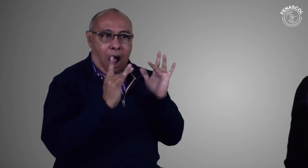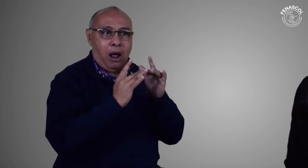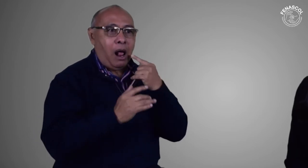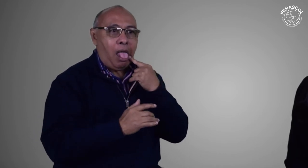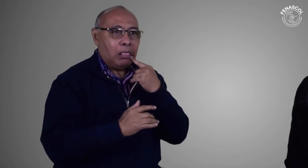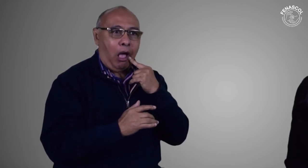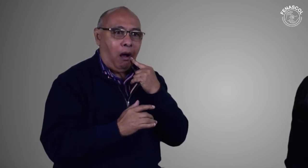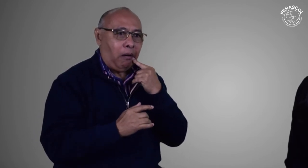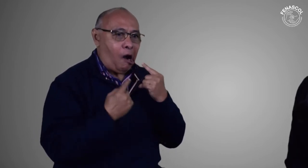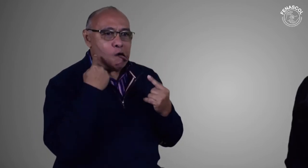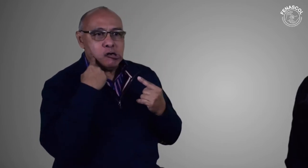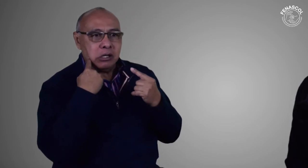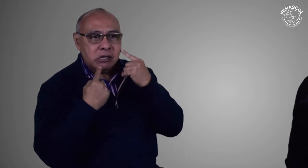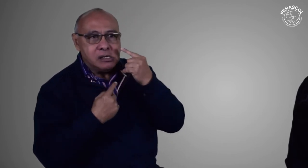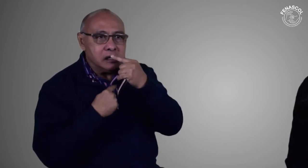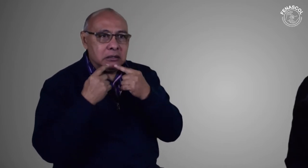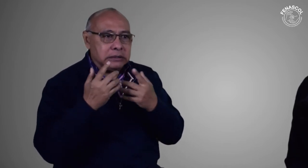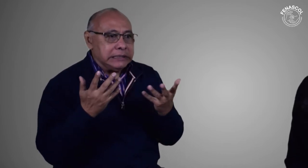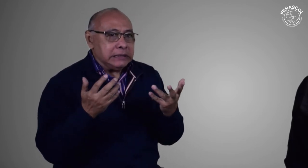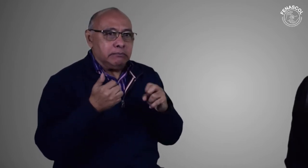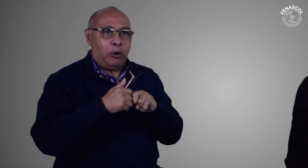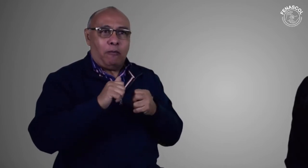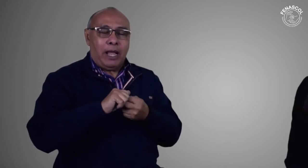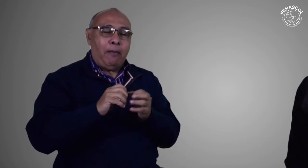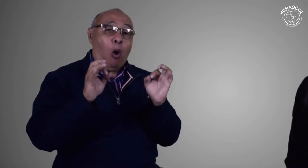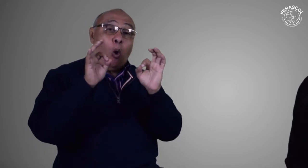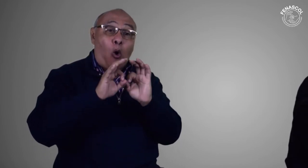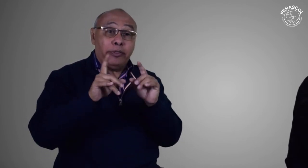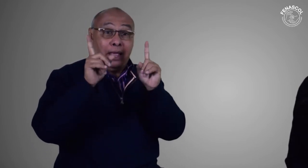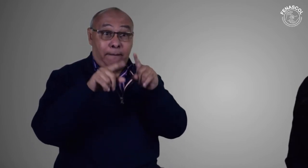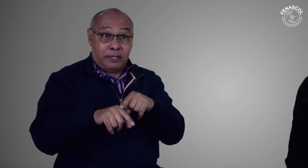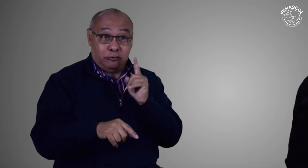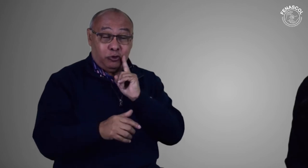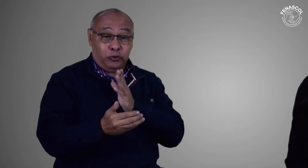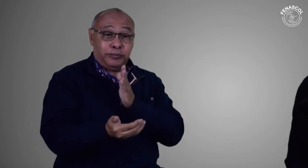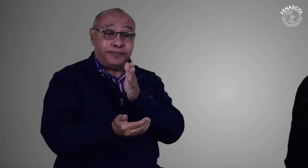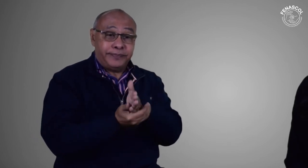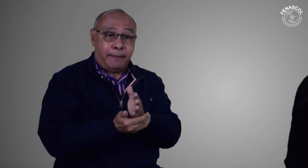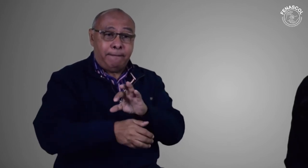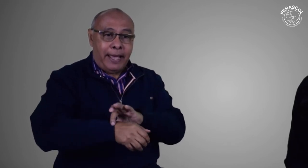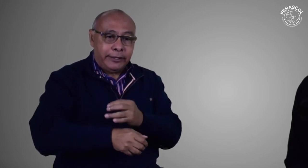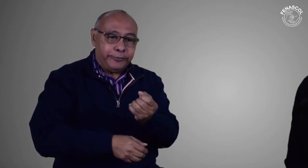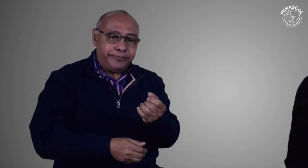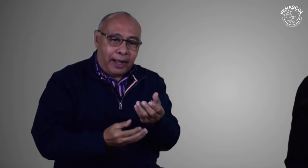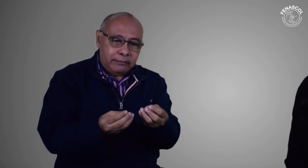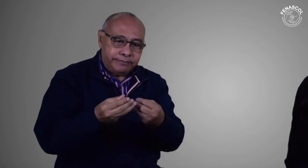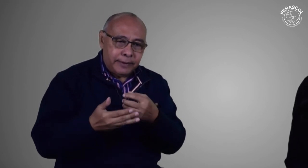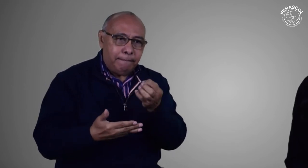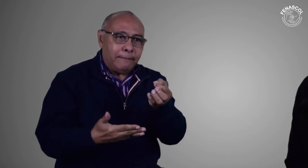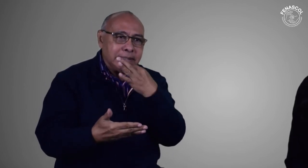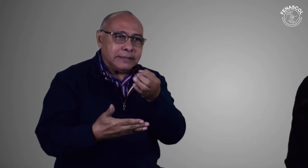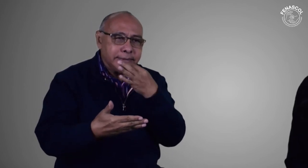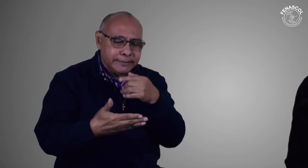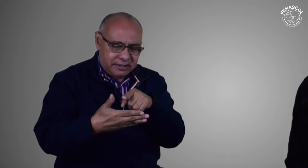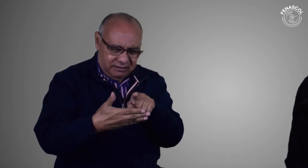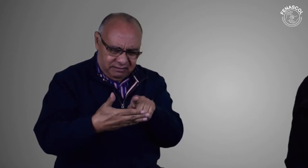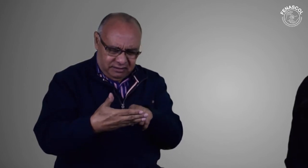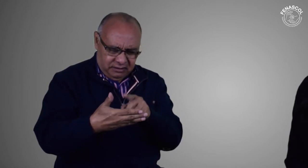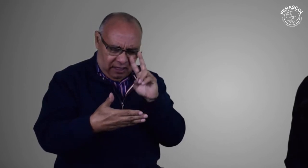no hay claridad sobre cuál es la molestia dental. O tras ir al médico, algunos sordos tienen la confusión